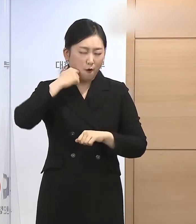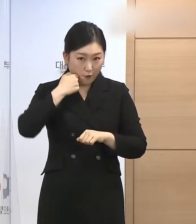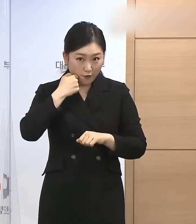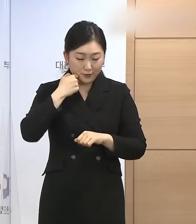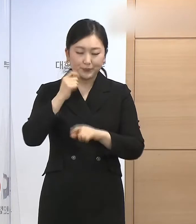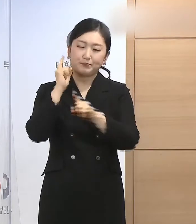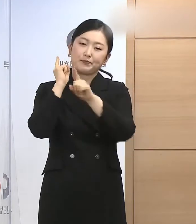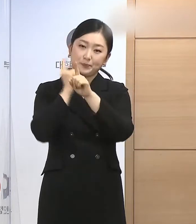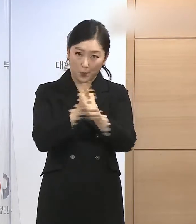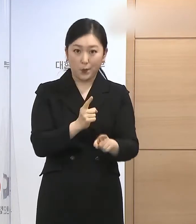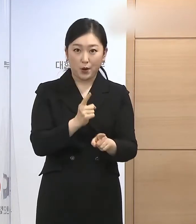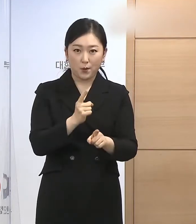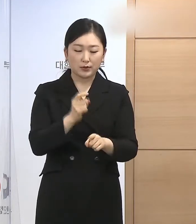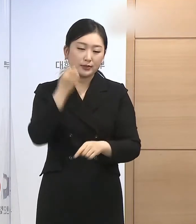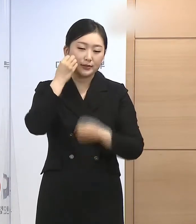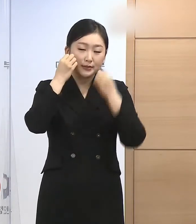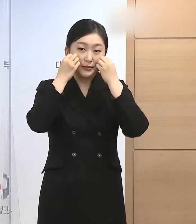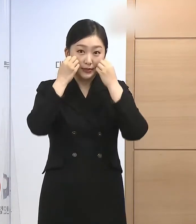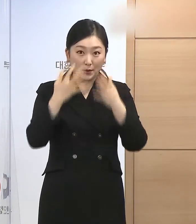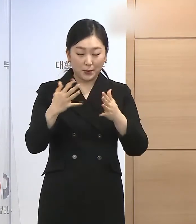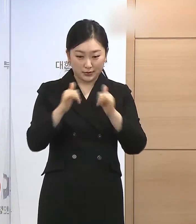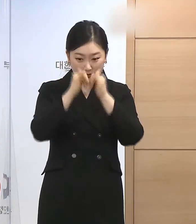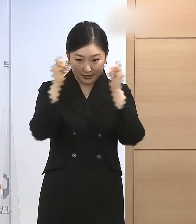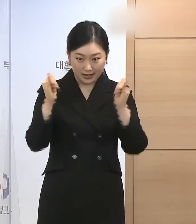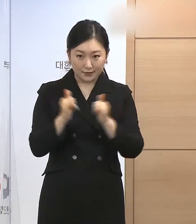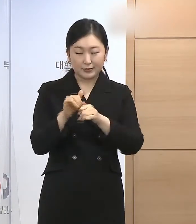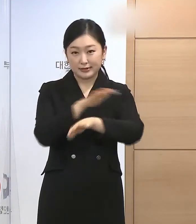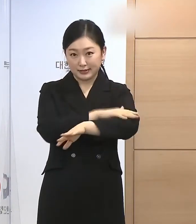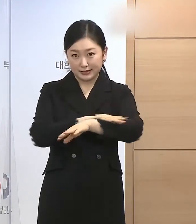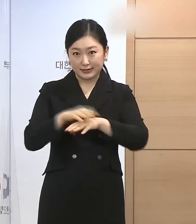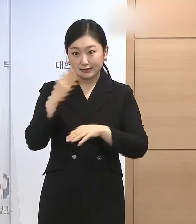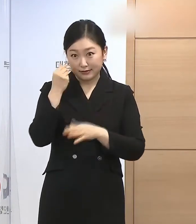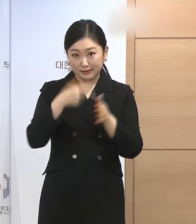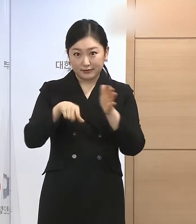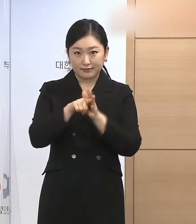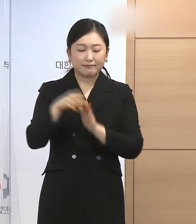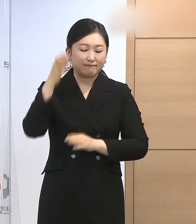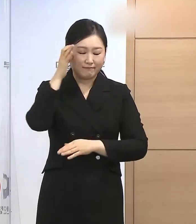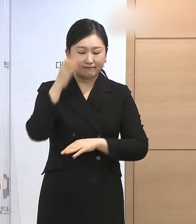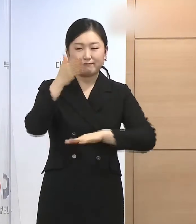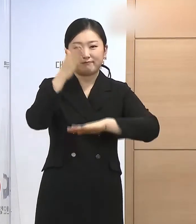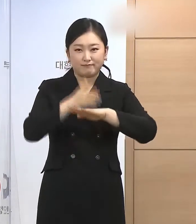새로운 미래로 나아가는 계기가 되기를 기대합니다. 감사합니다.